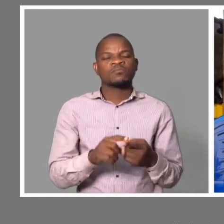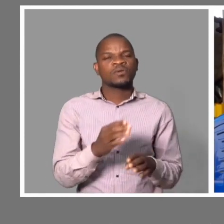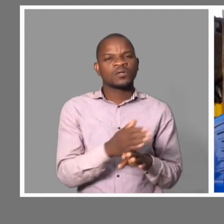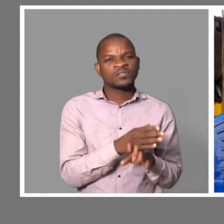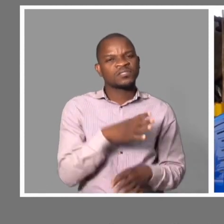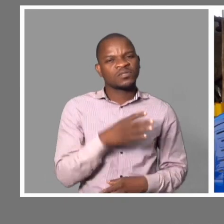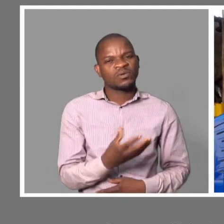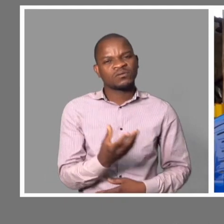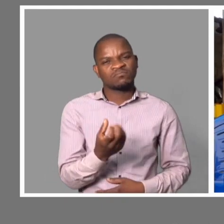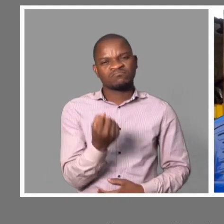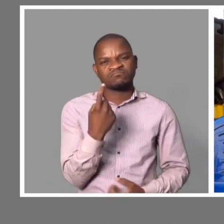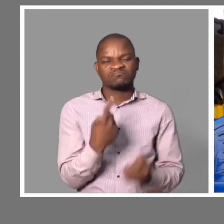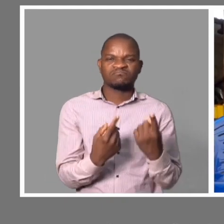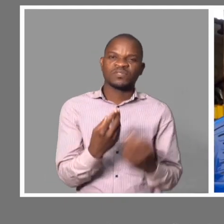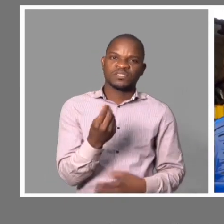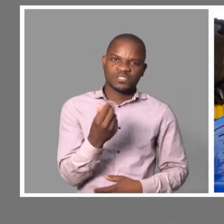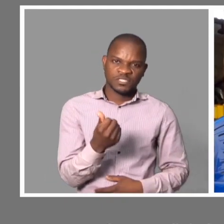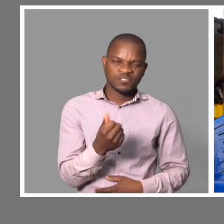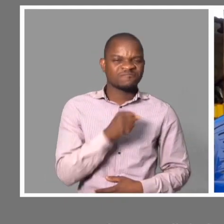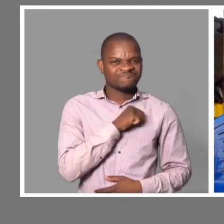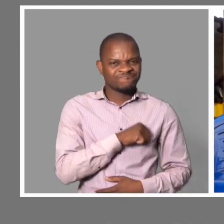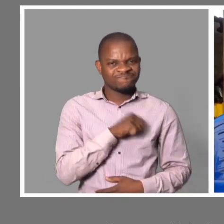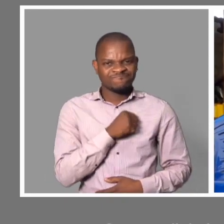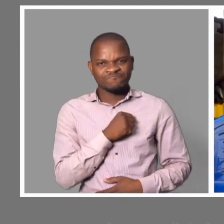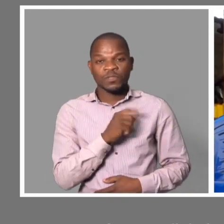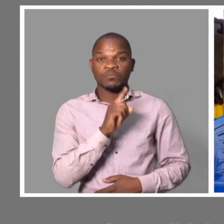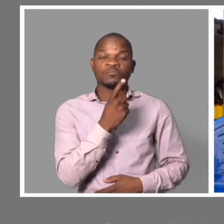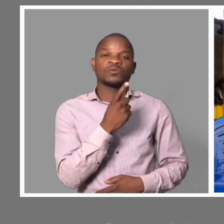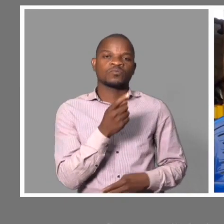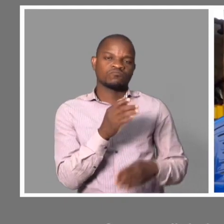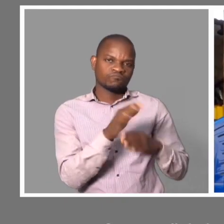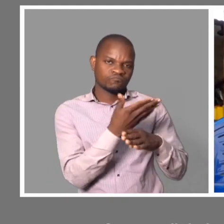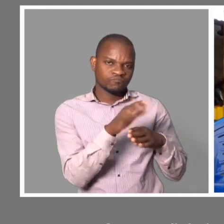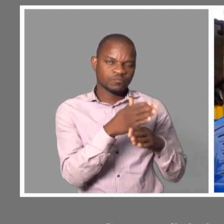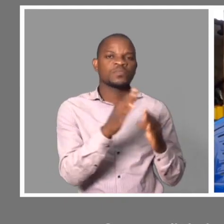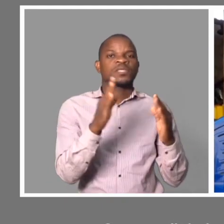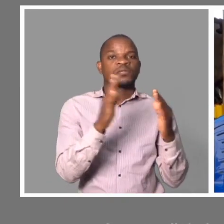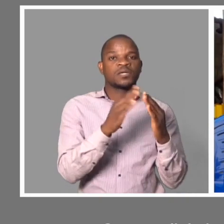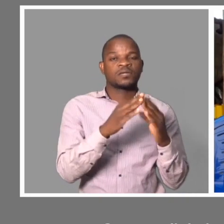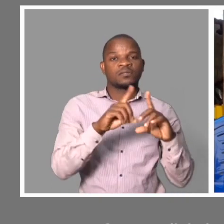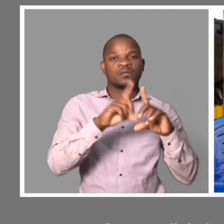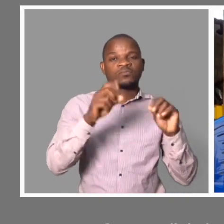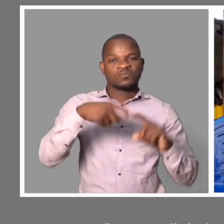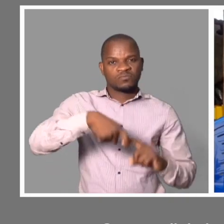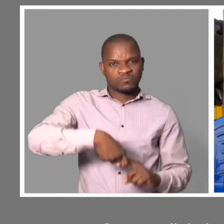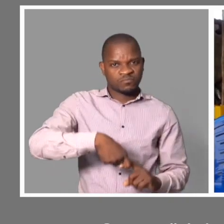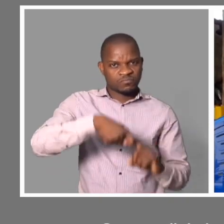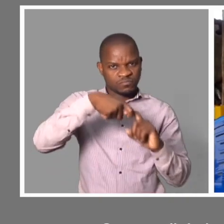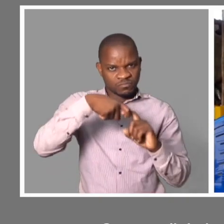Pedei o pouco de dinheiro que eu tinha, tentei reabrir as casas que tenei, como se não bastasse, porque